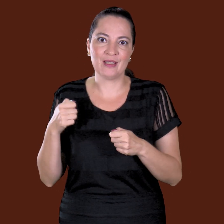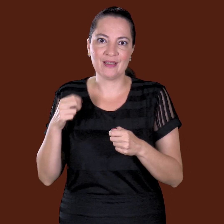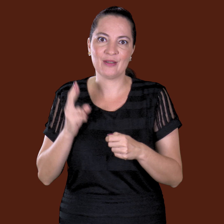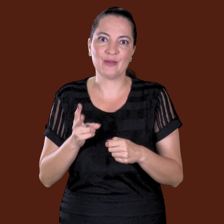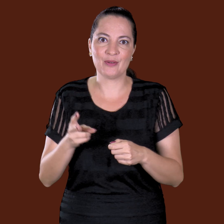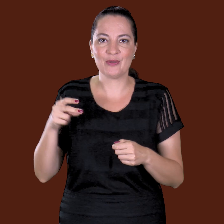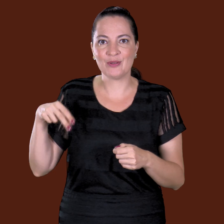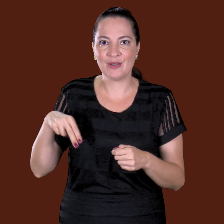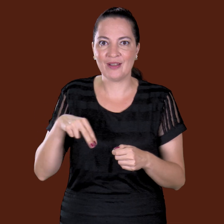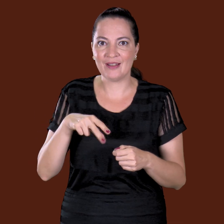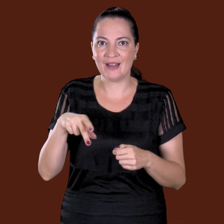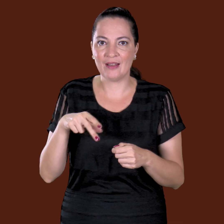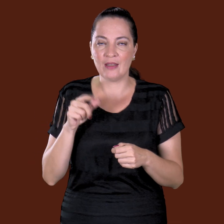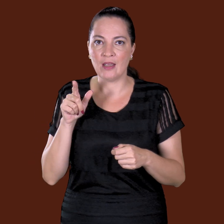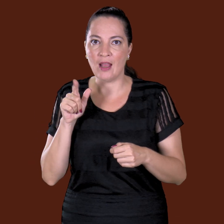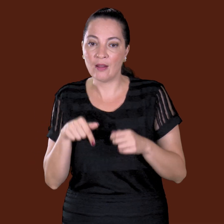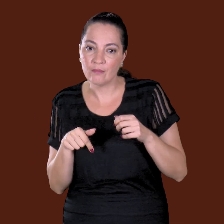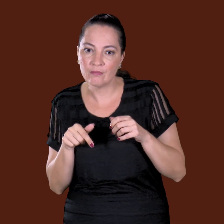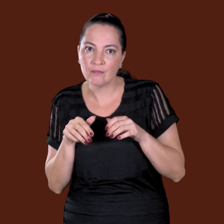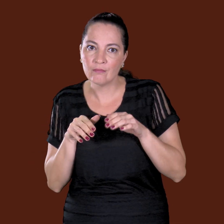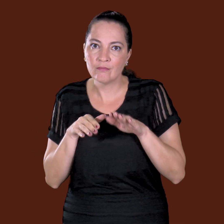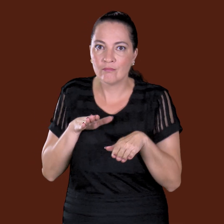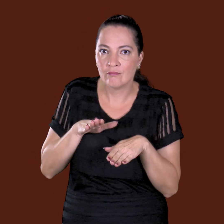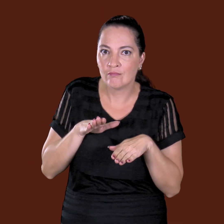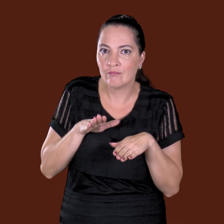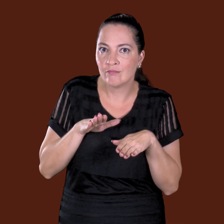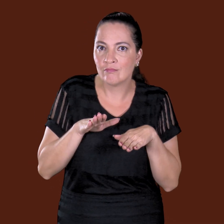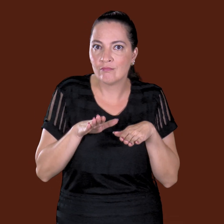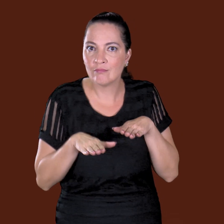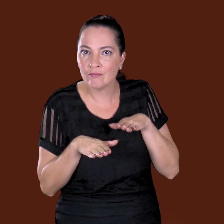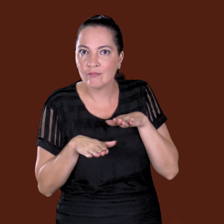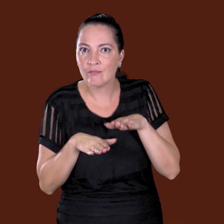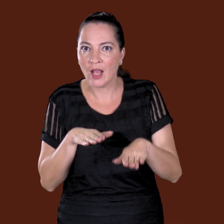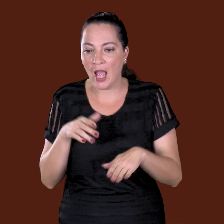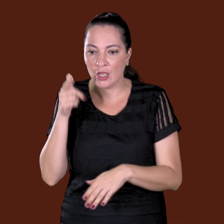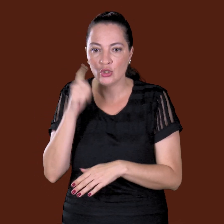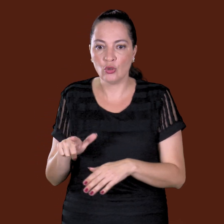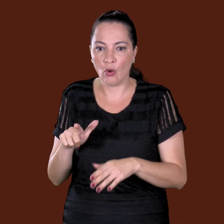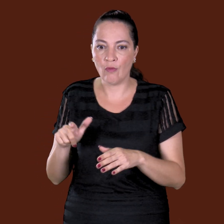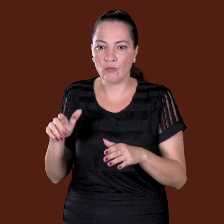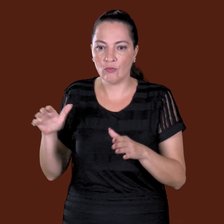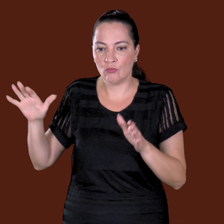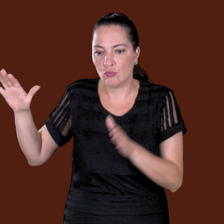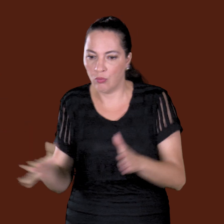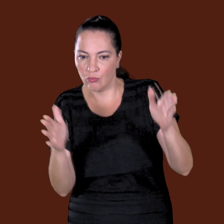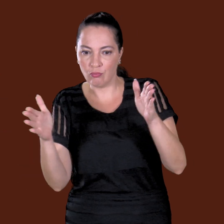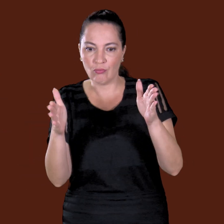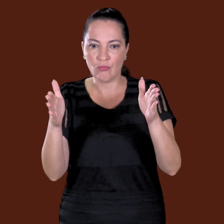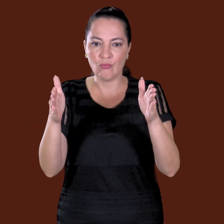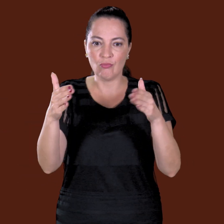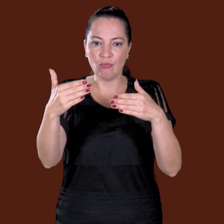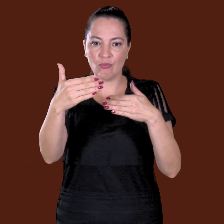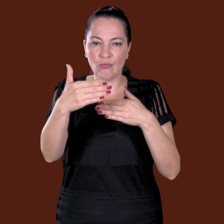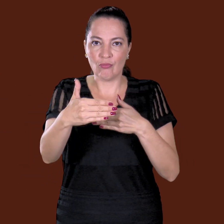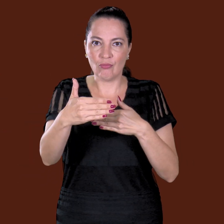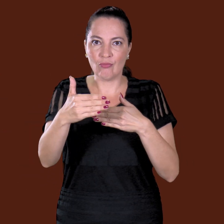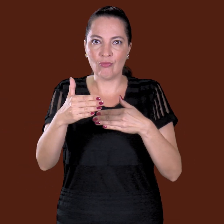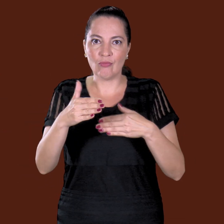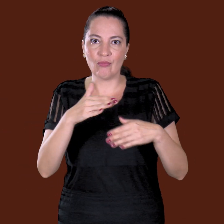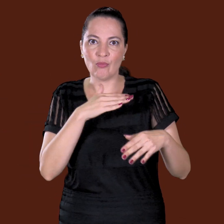e aí ela foi andando aqui espacinho, sabe? Devagarzinho, e de repente, aparece o caixão branco na frente dela de novo, sabe? E ela